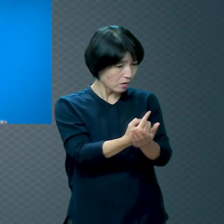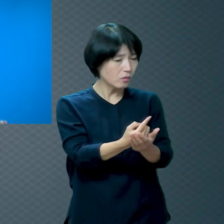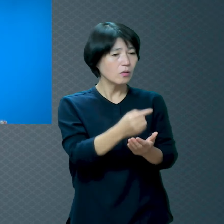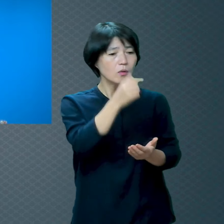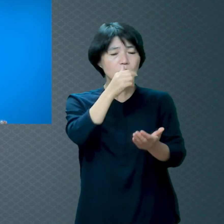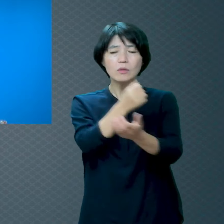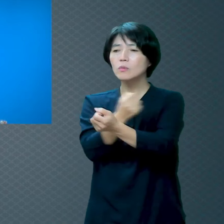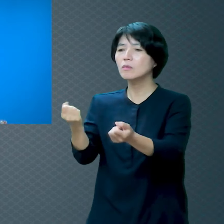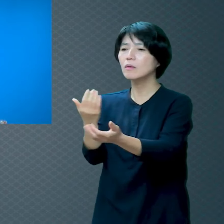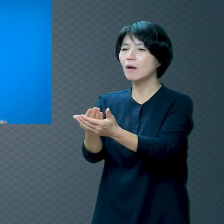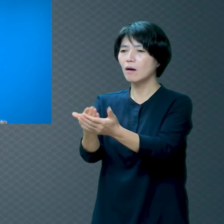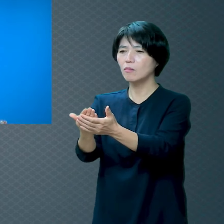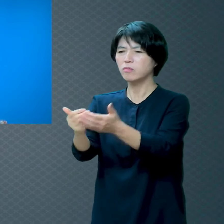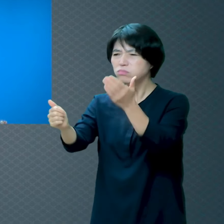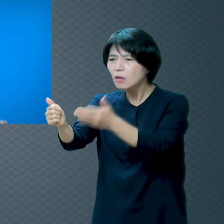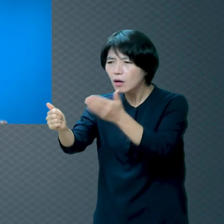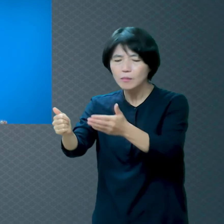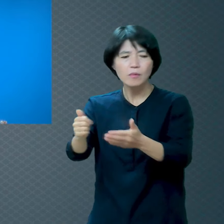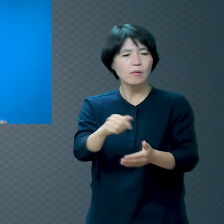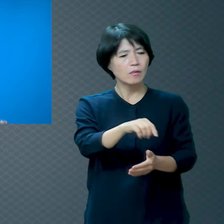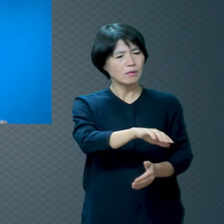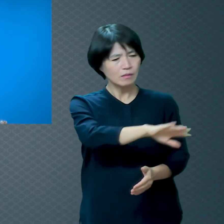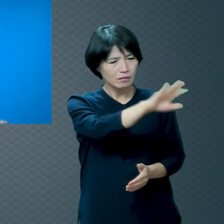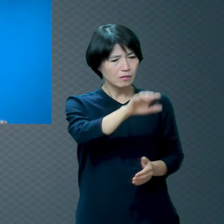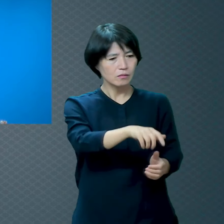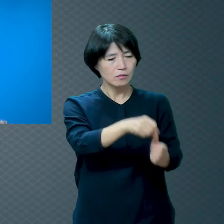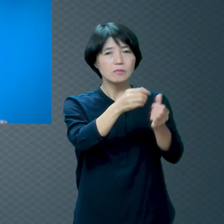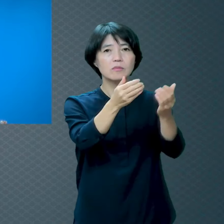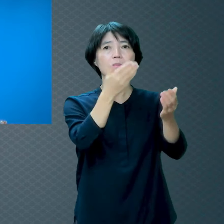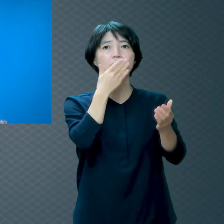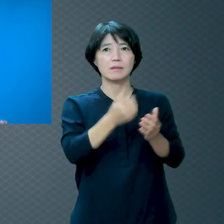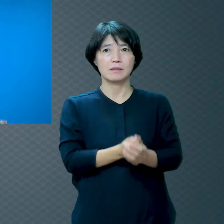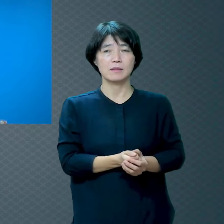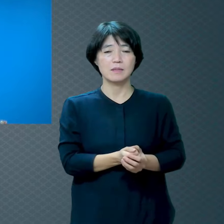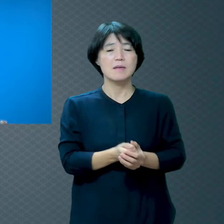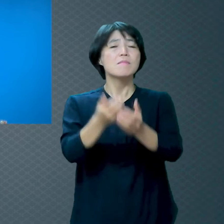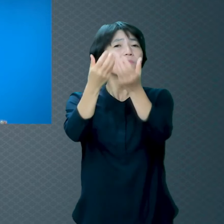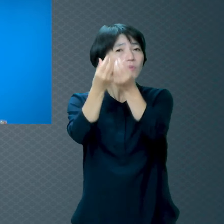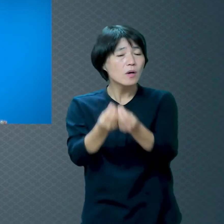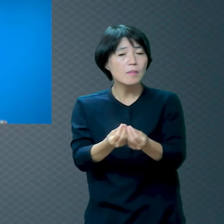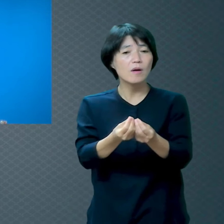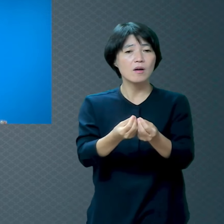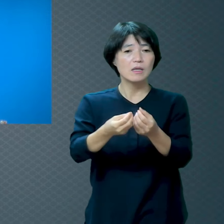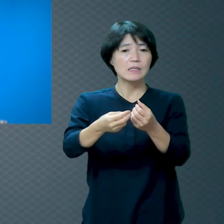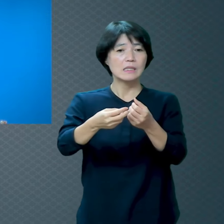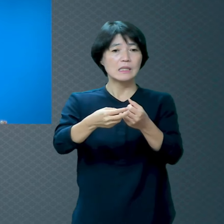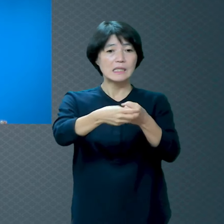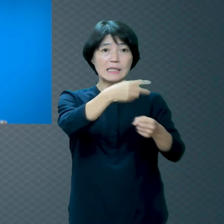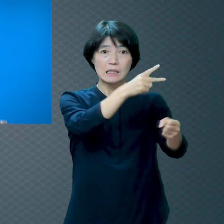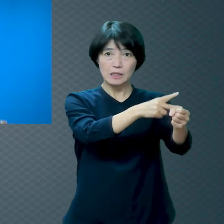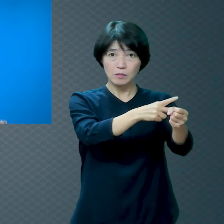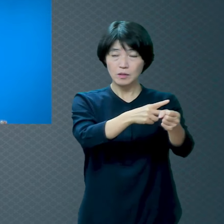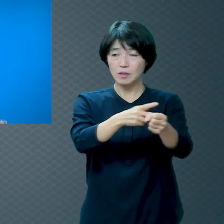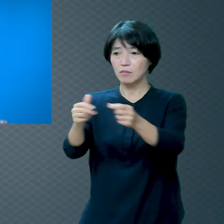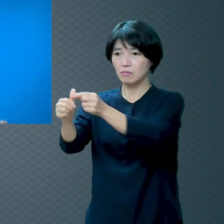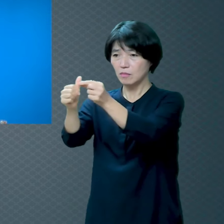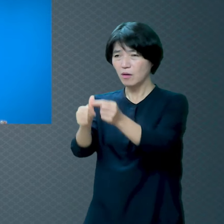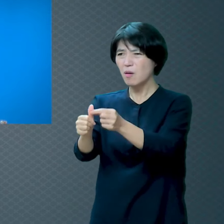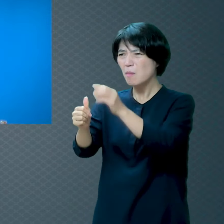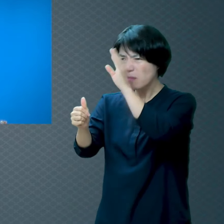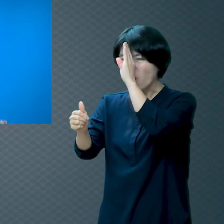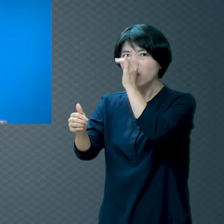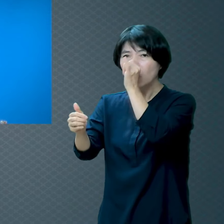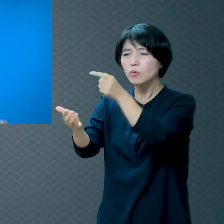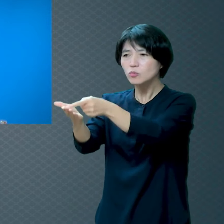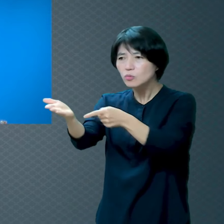얘기해라 마치 의사가 수술하기 전에 보호자 동의를 받잖아요 그것처럼